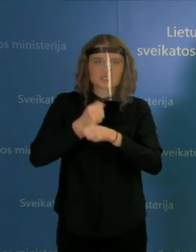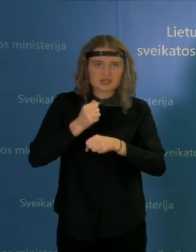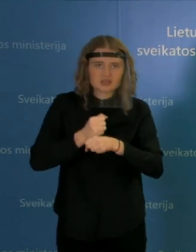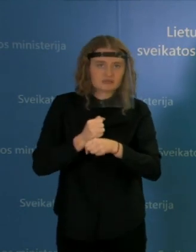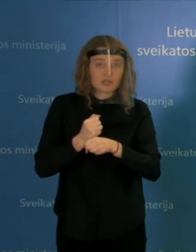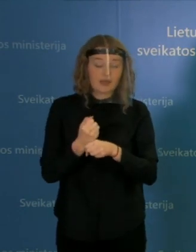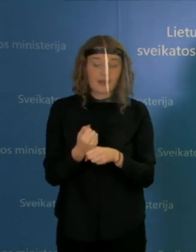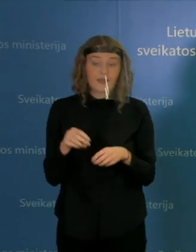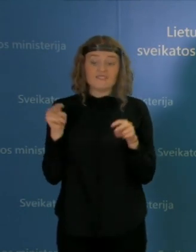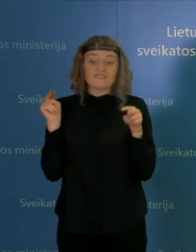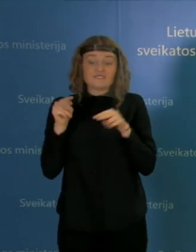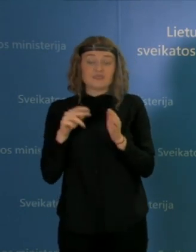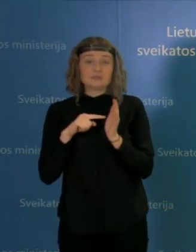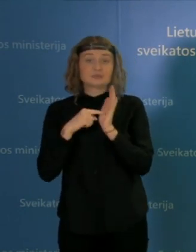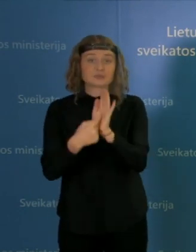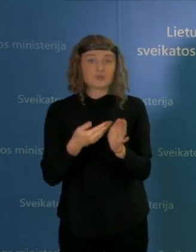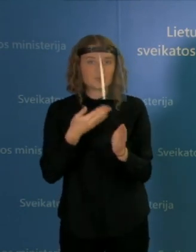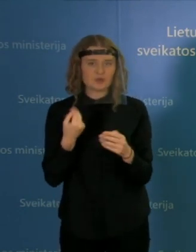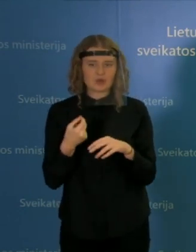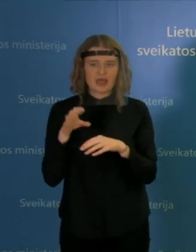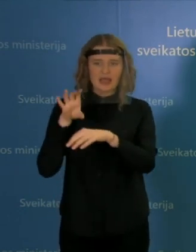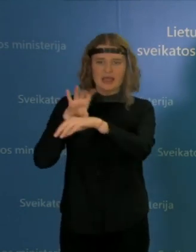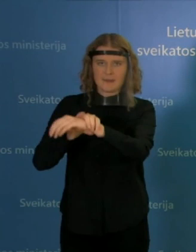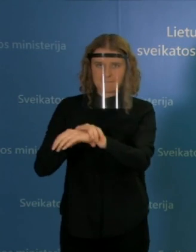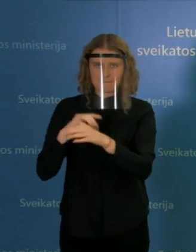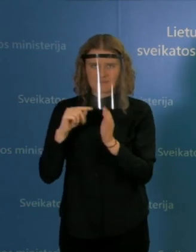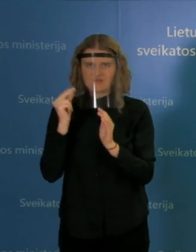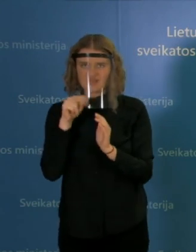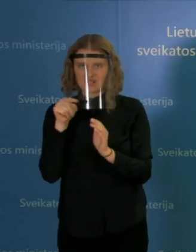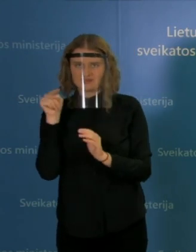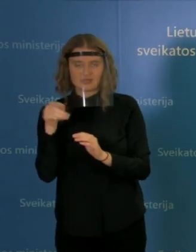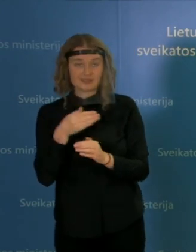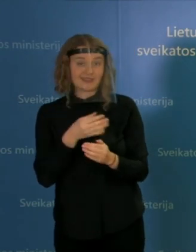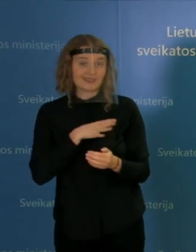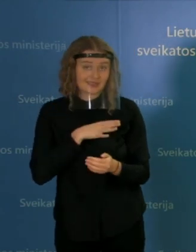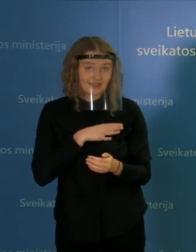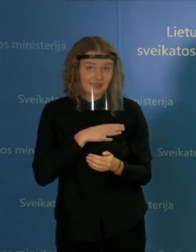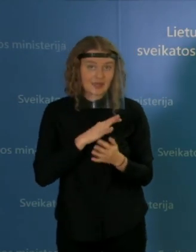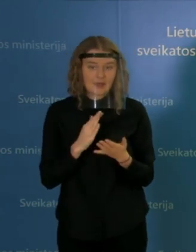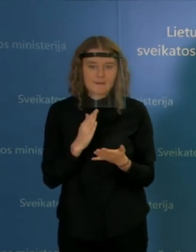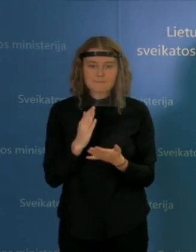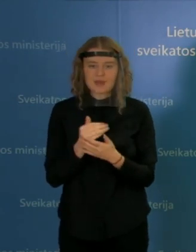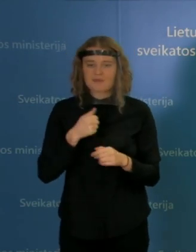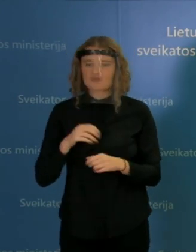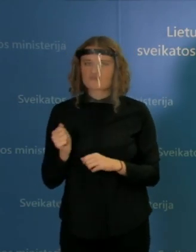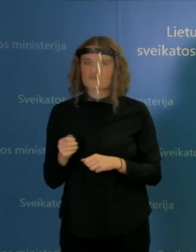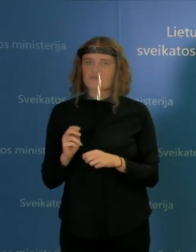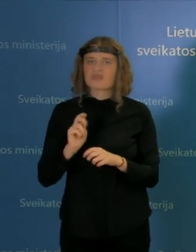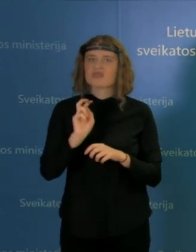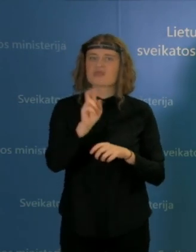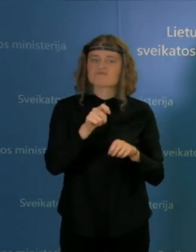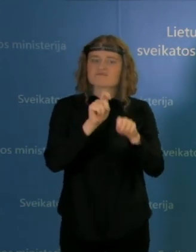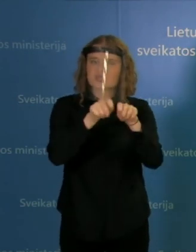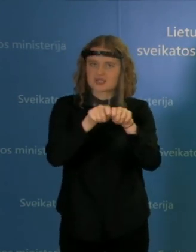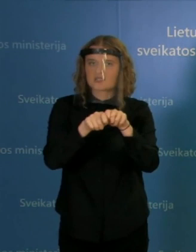nors yra apkaltinti tiesiogiai. Ir girdėjom tokių keistų raginimų daryti reidus į įmonės. Tai,